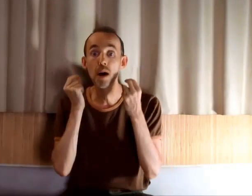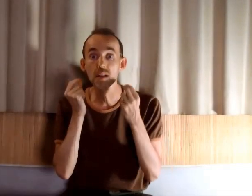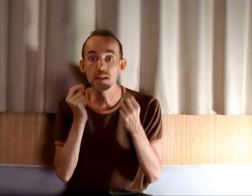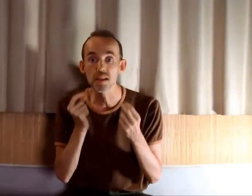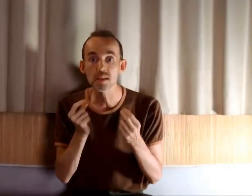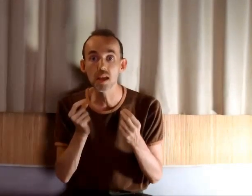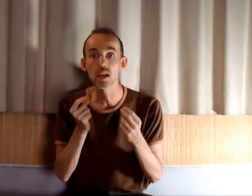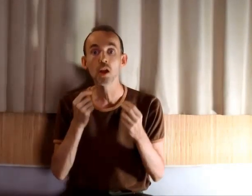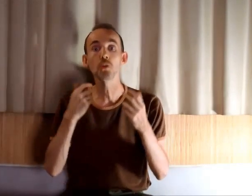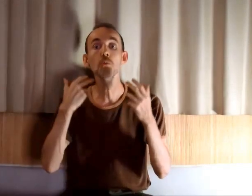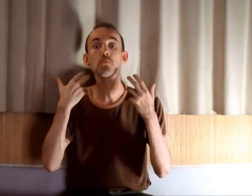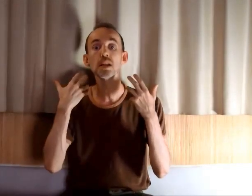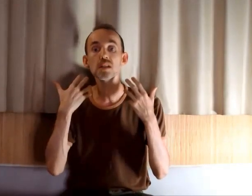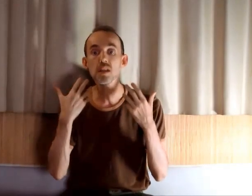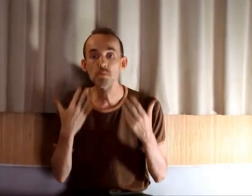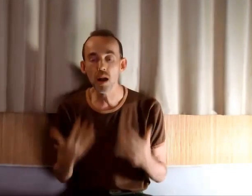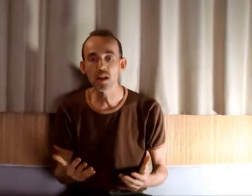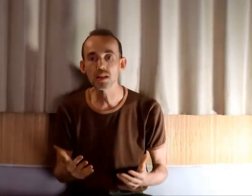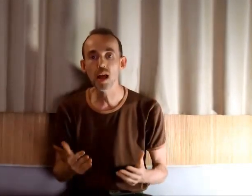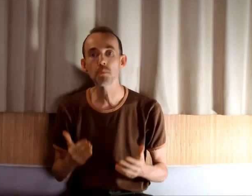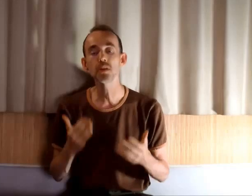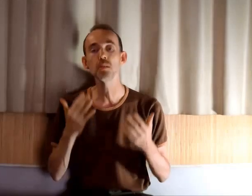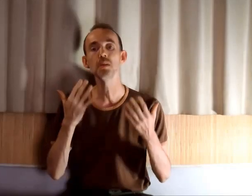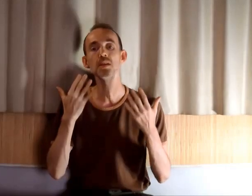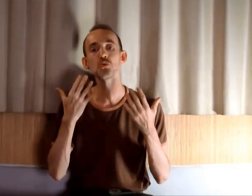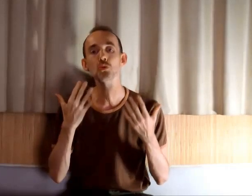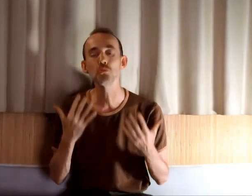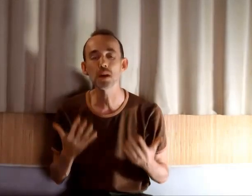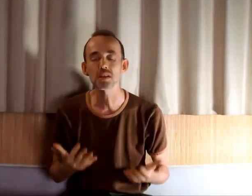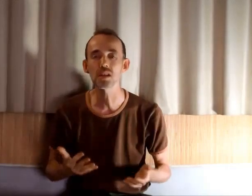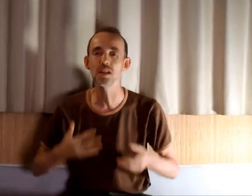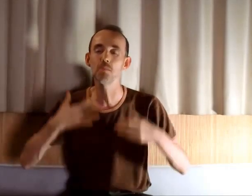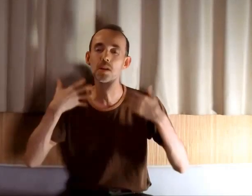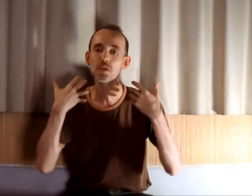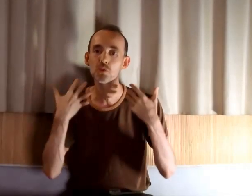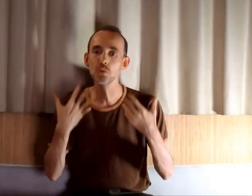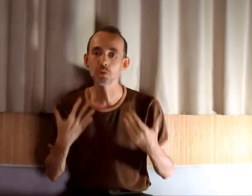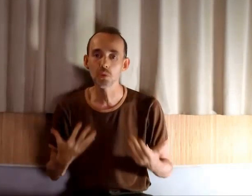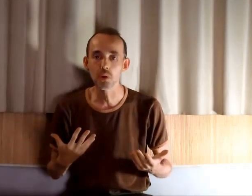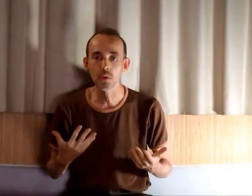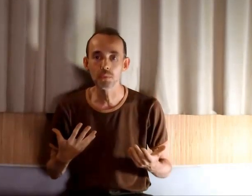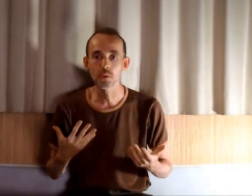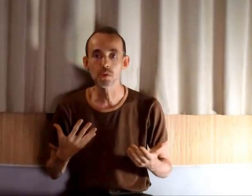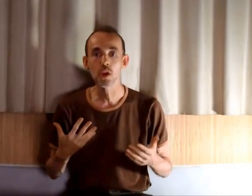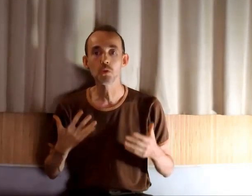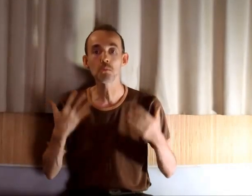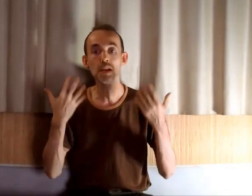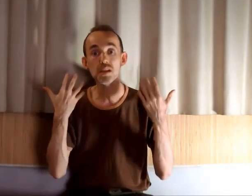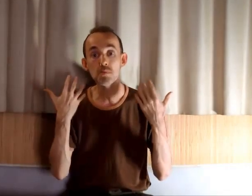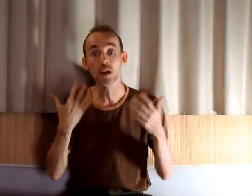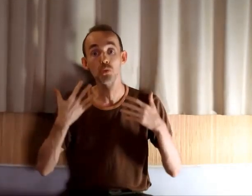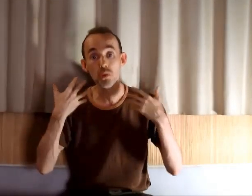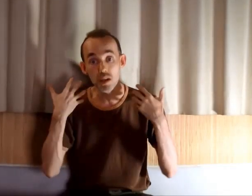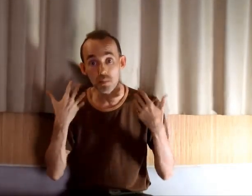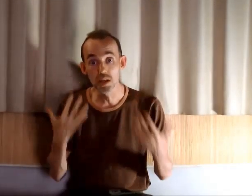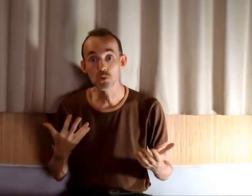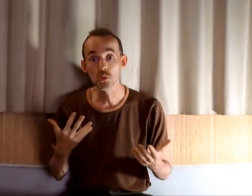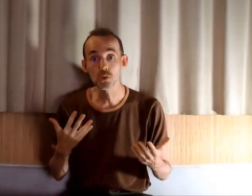pas nécessaire de passer par l'étape des blessures du passé, des blessures de l'enfance, de passer par toutes les blessures